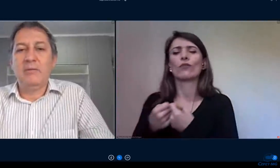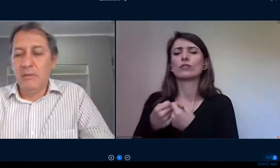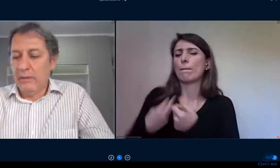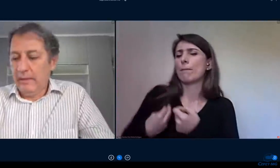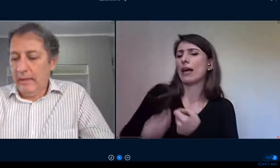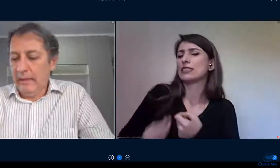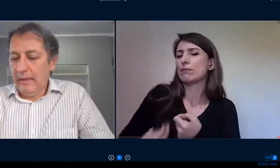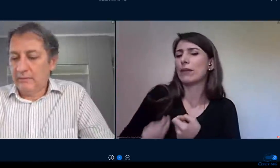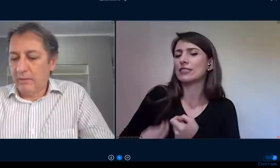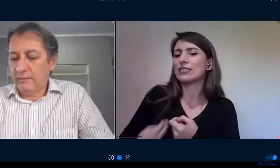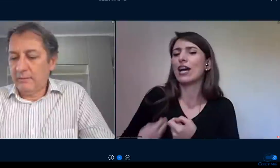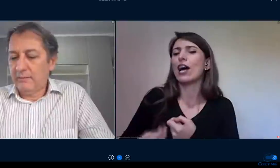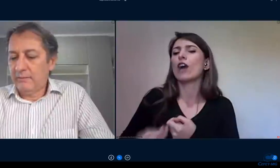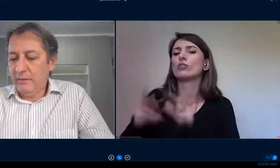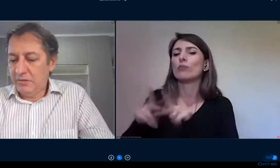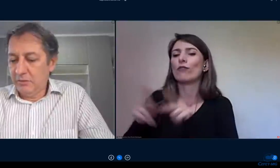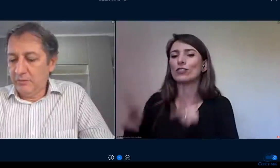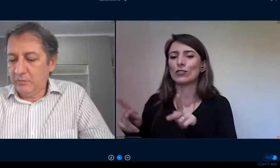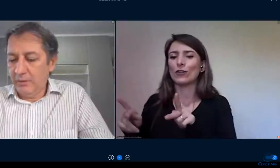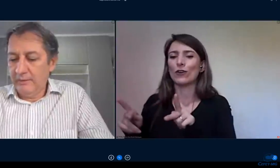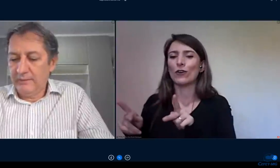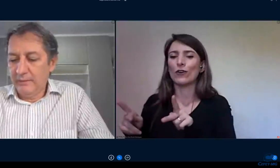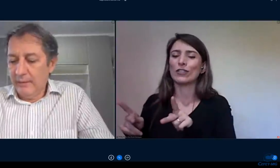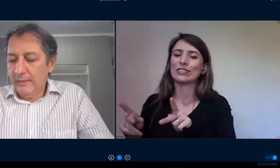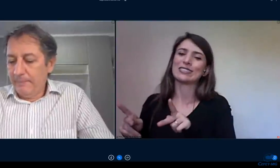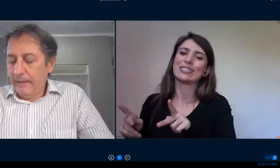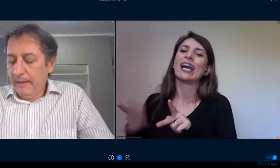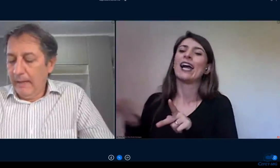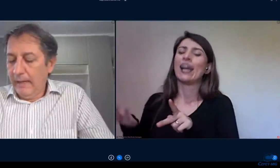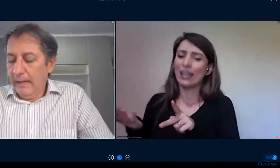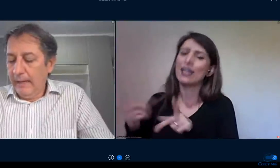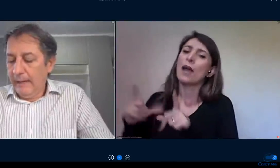comparam as nossas instituições